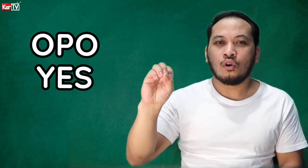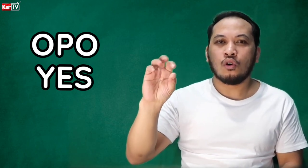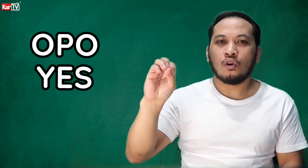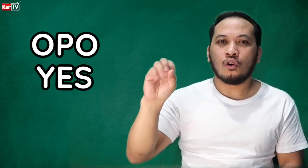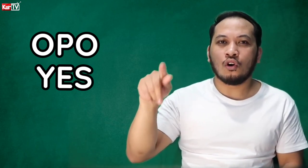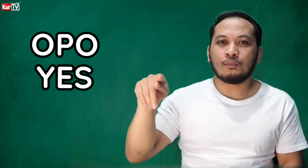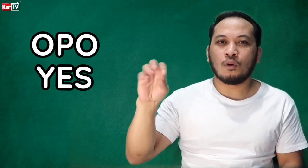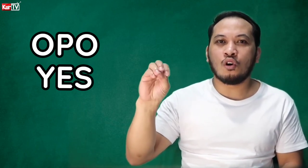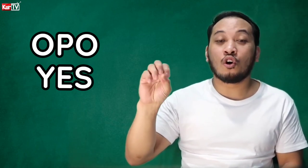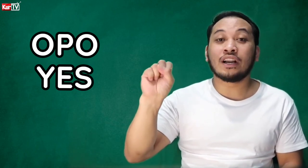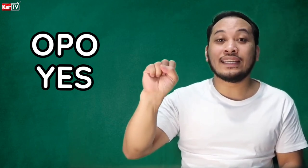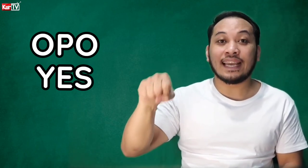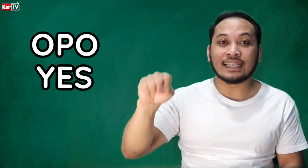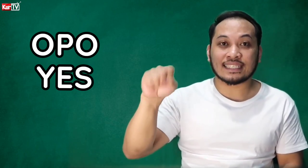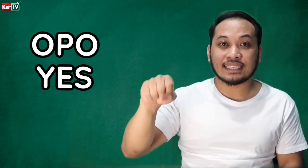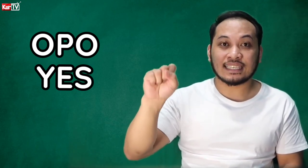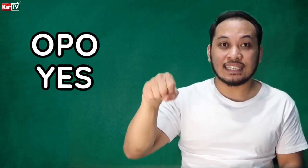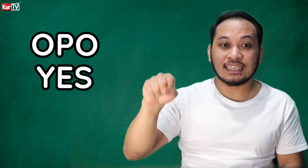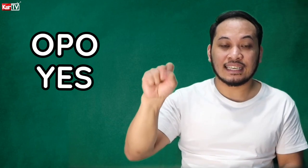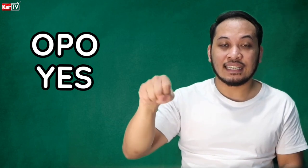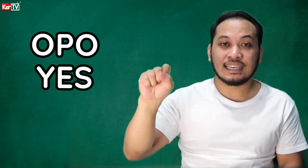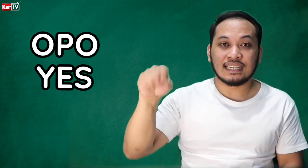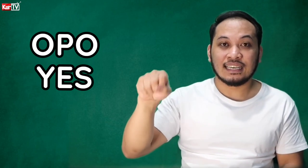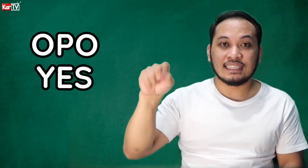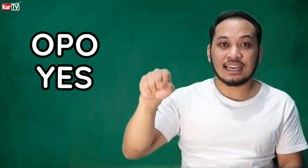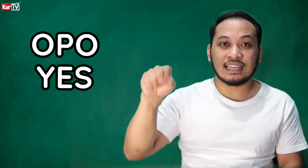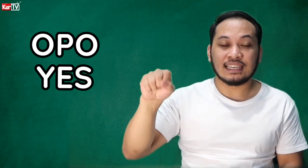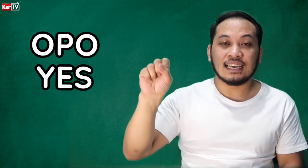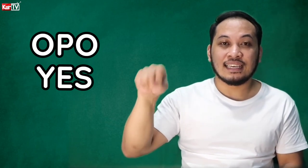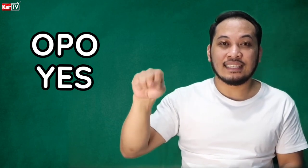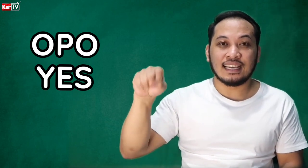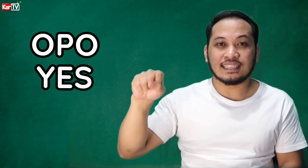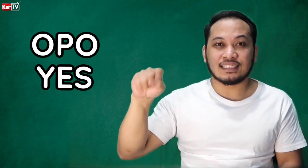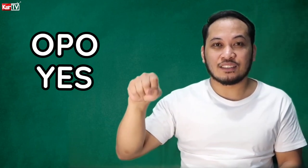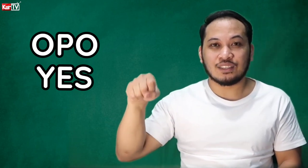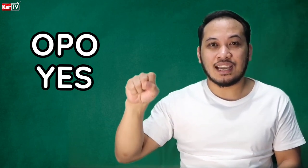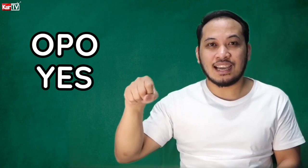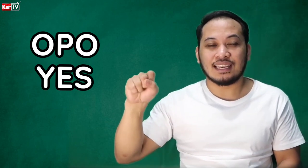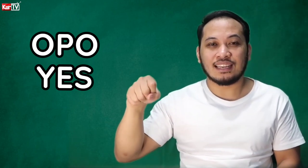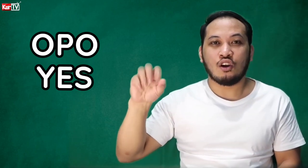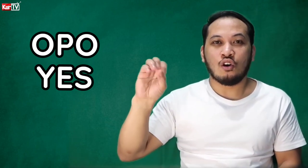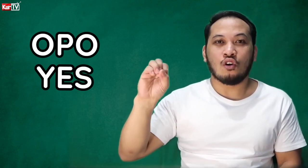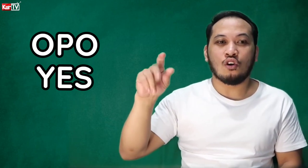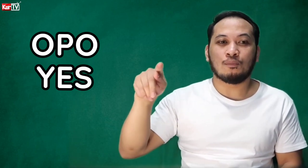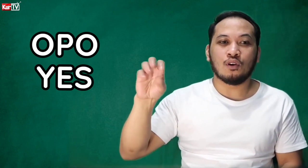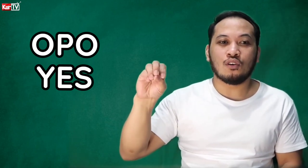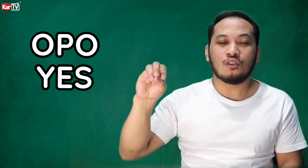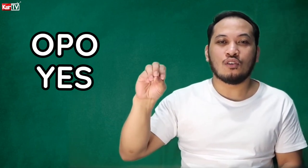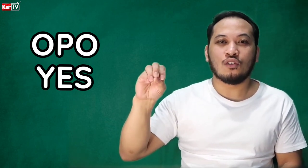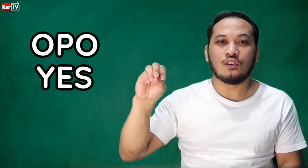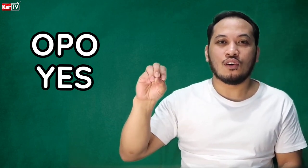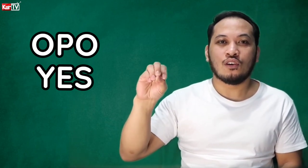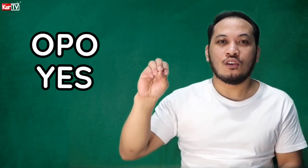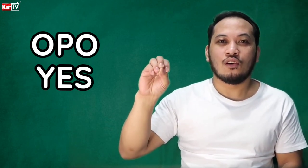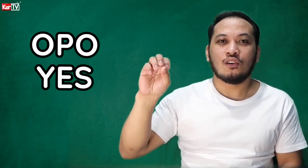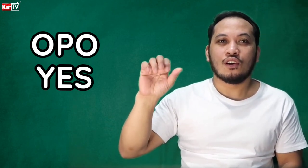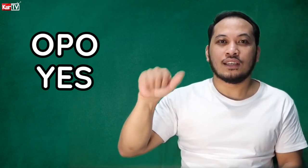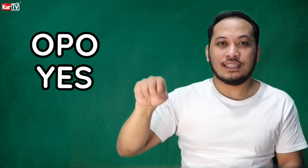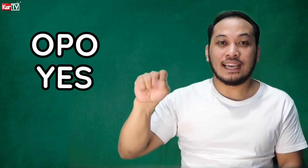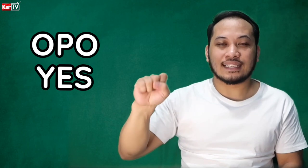Opo or yes. Ayan. Yes. So, ayan. Opo. Yes.